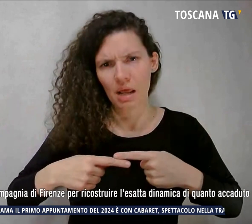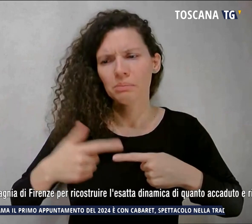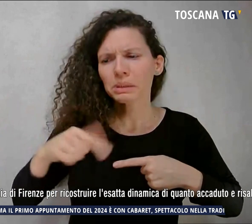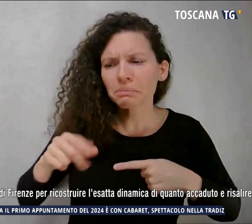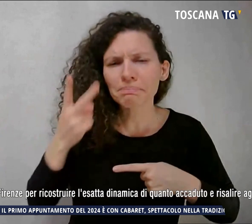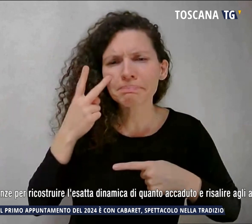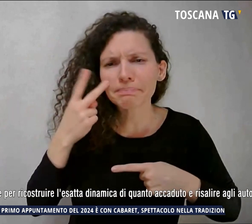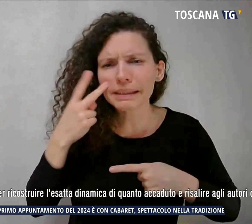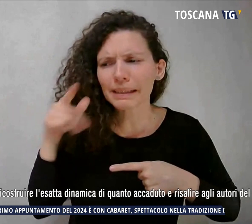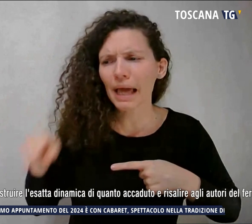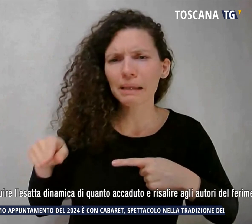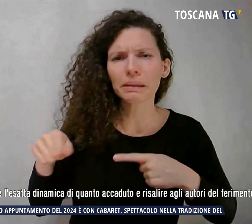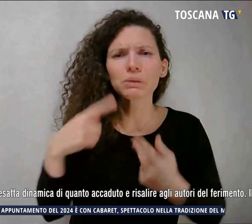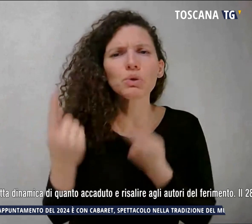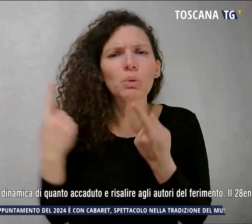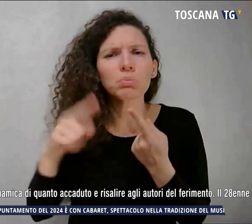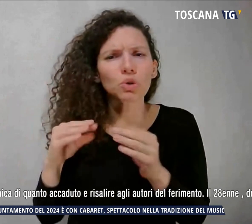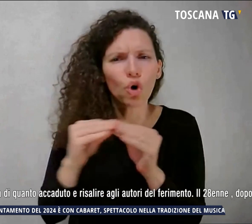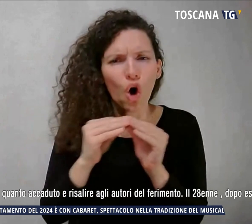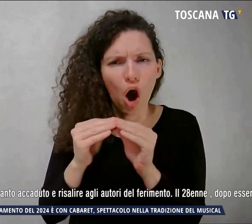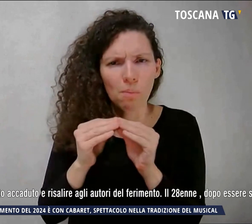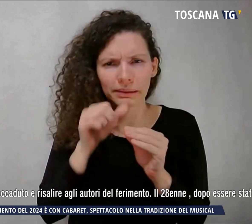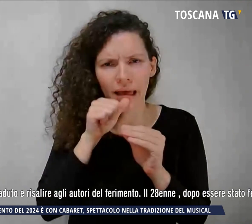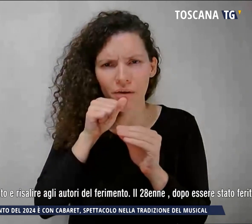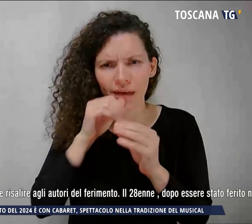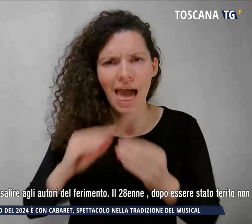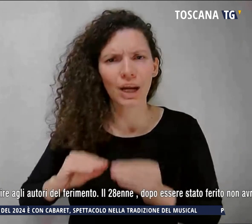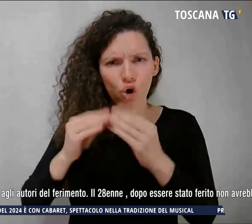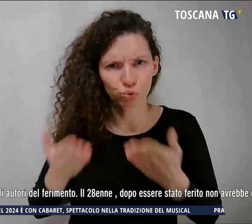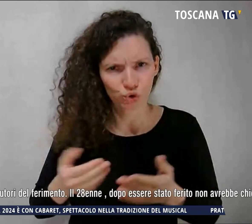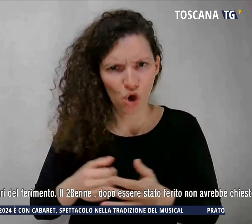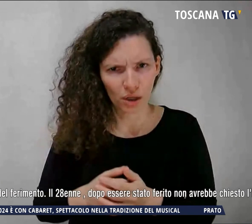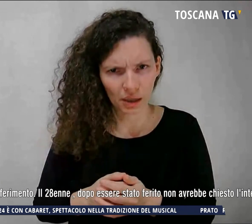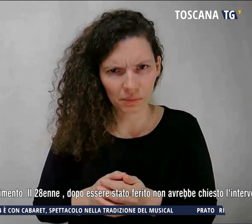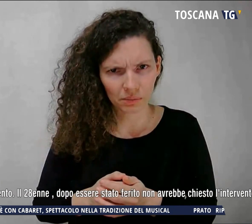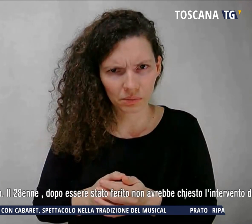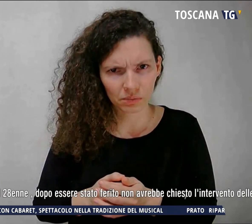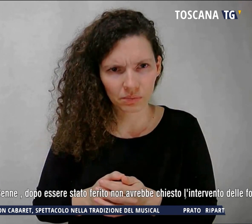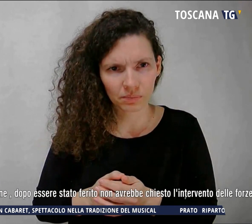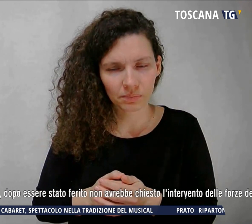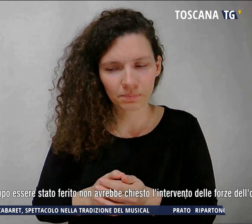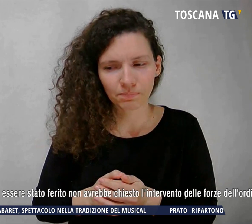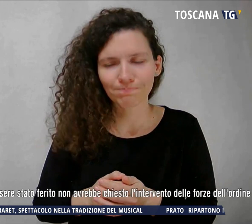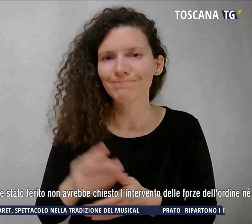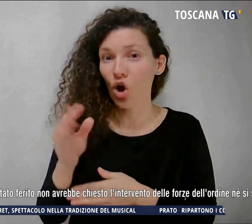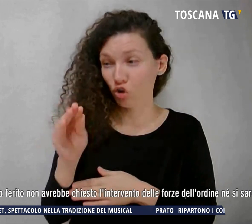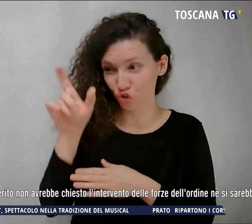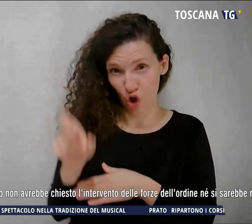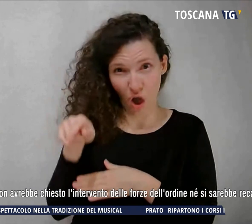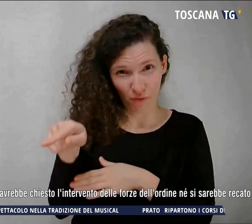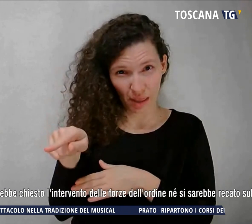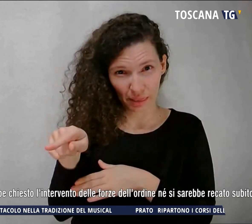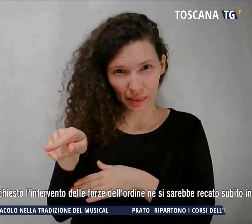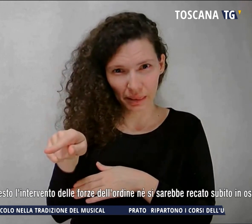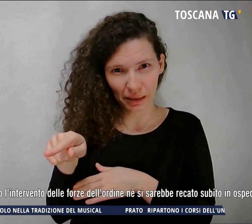'esatta dinamica di quanto accaduto. Il giovane dopo essere stato ferito non avrebbe chiesto l